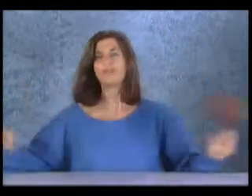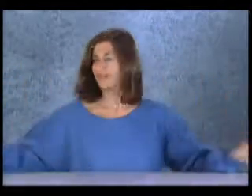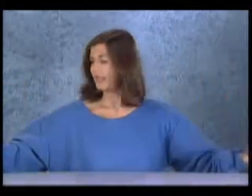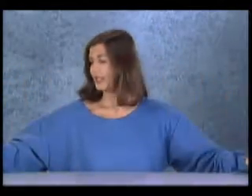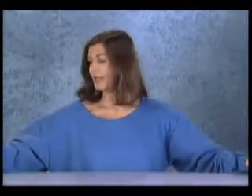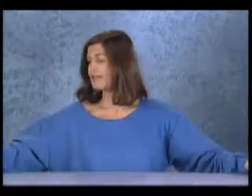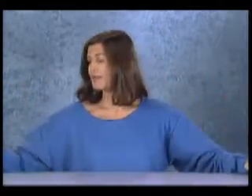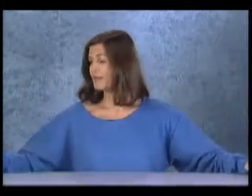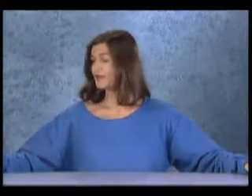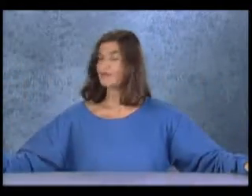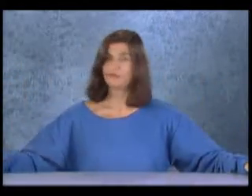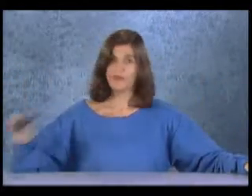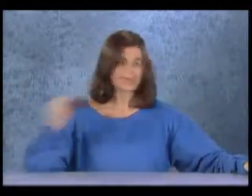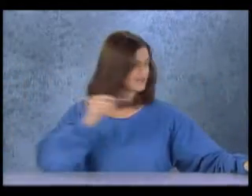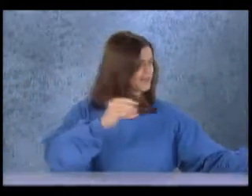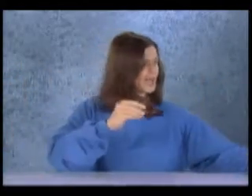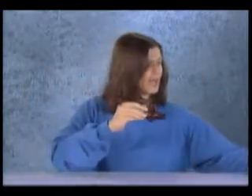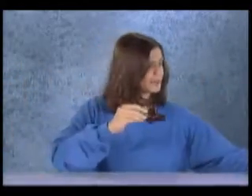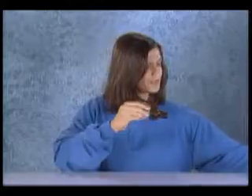E os apitos mais variados.